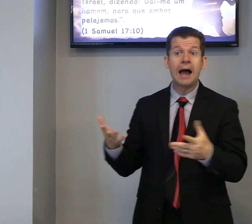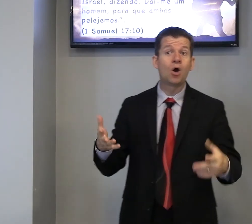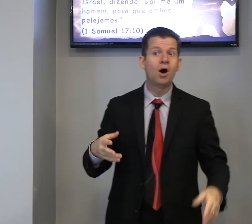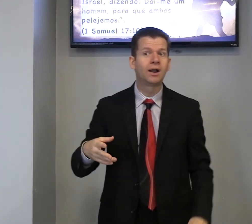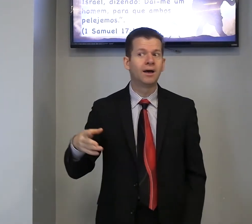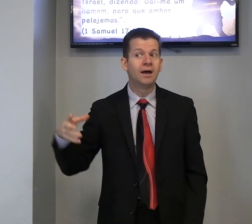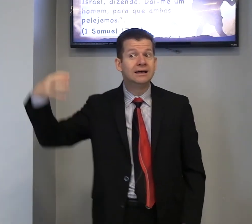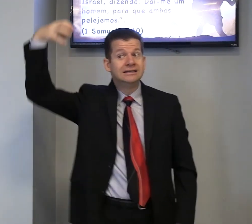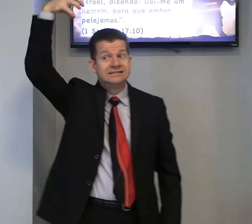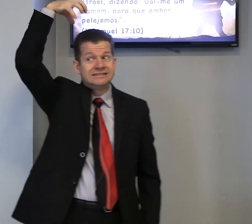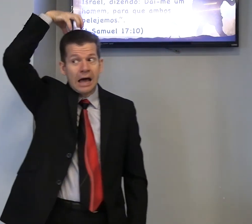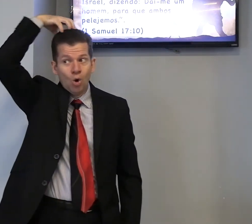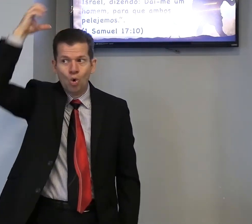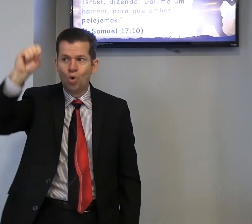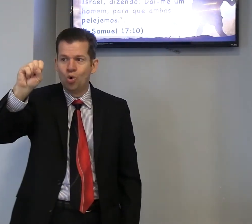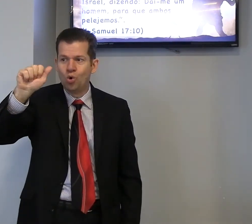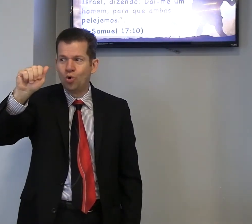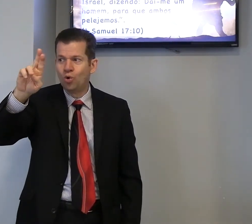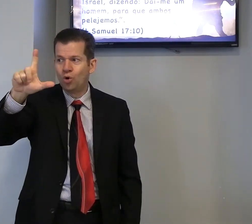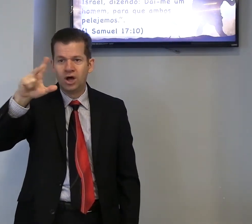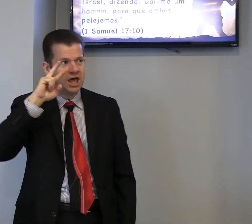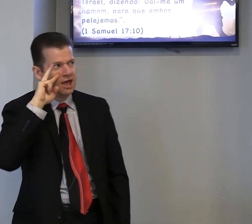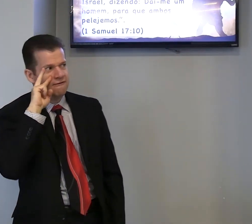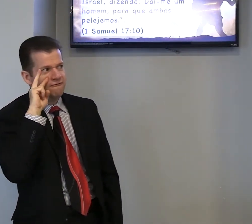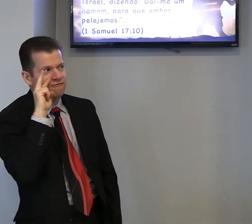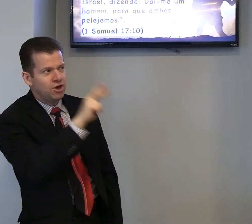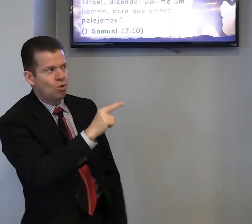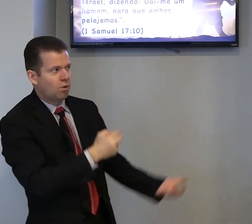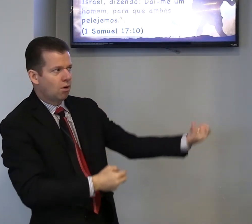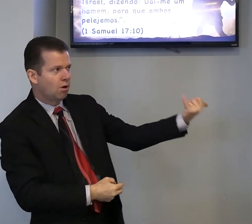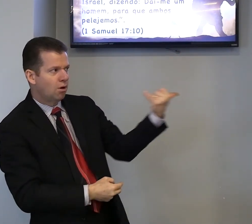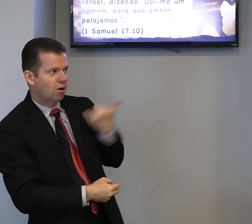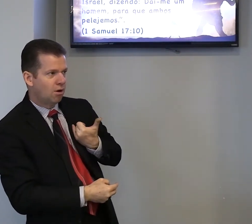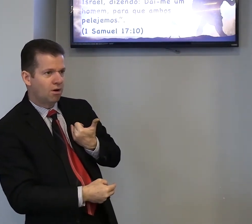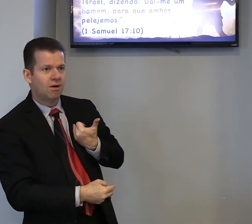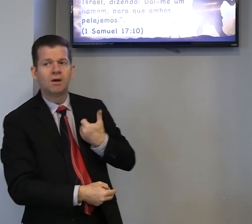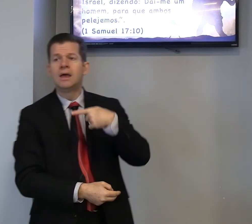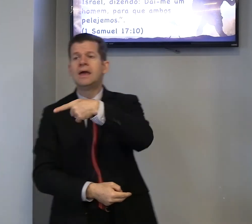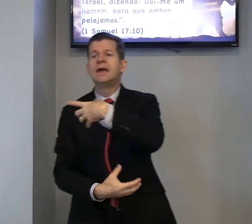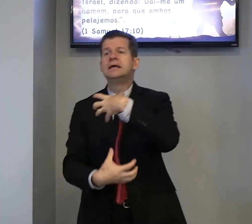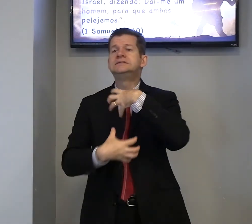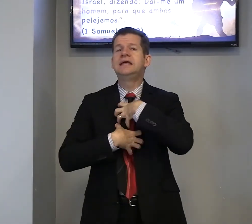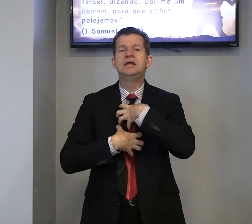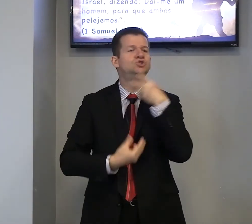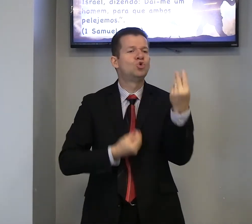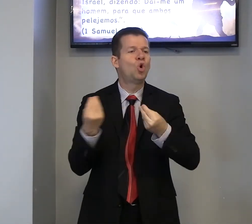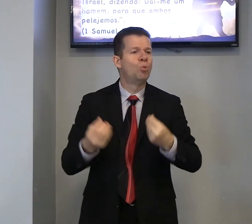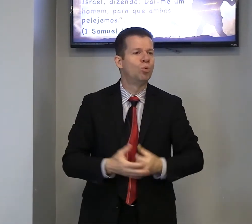agora, Saúl, viu, sente, como?